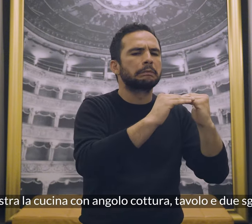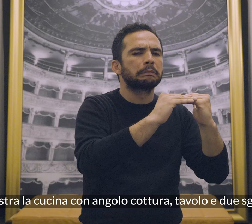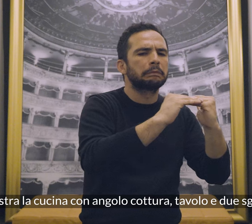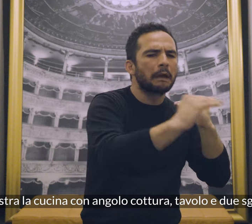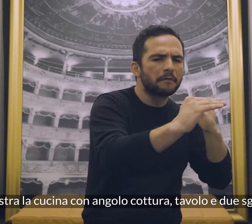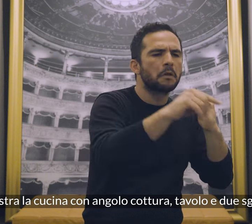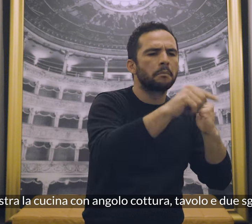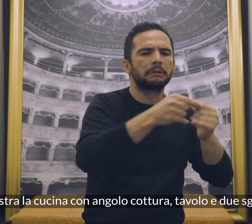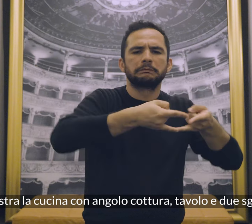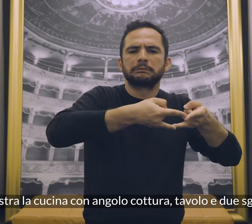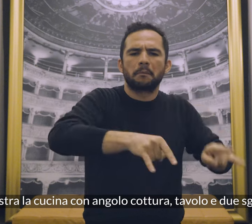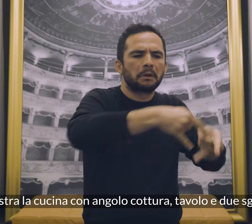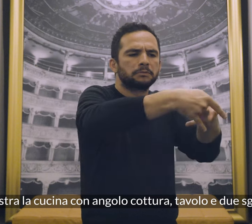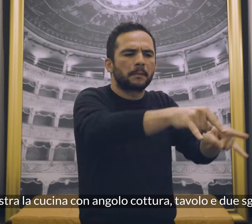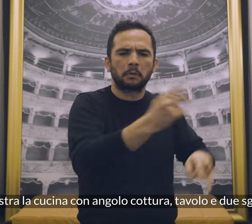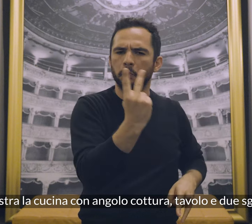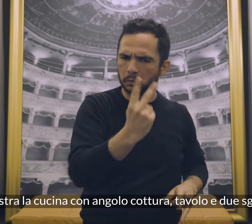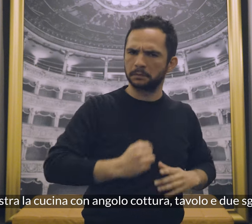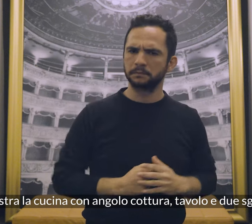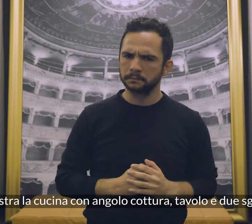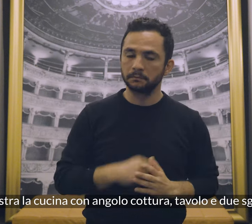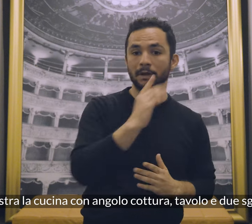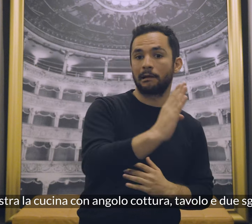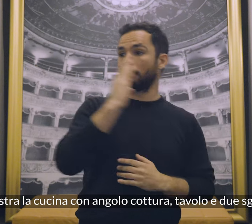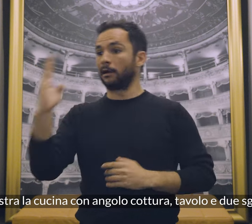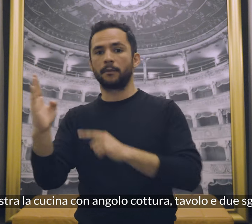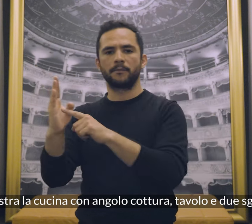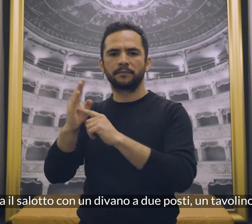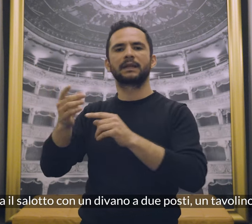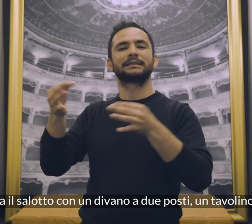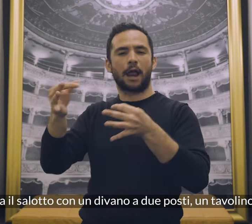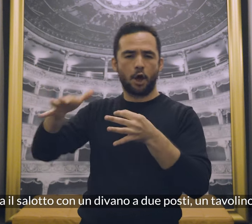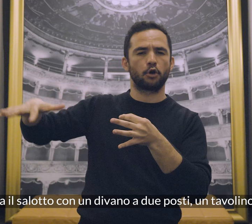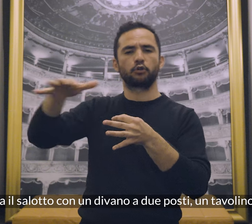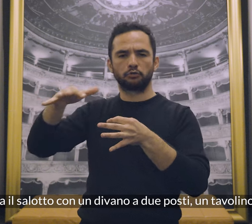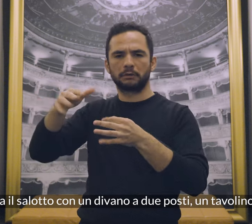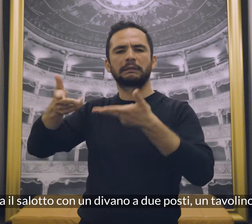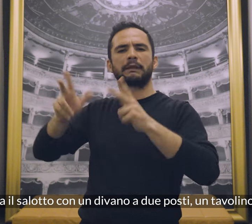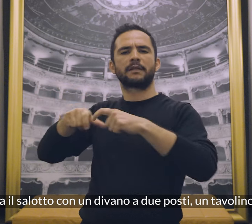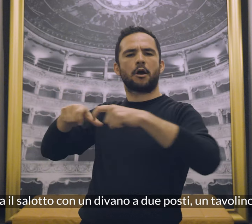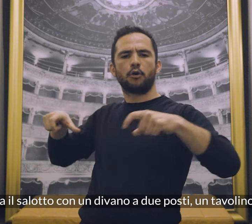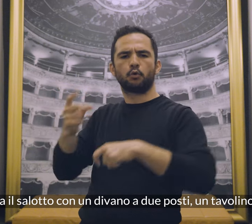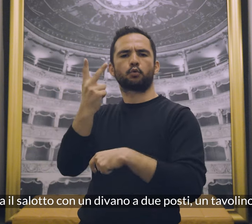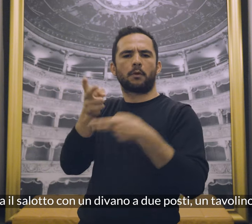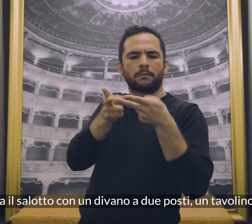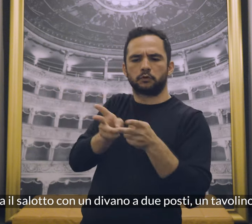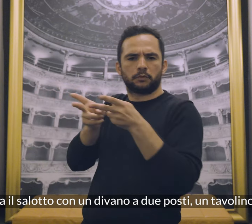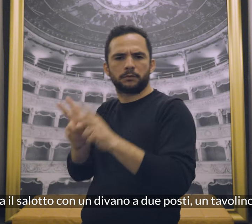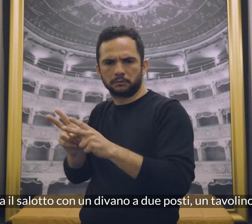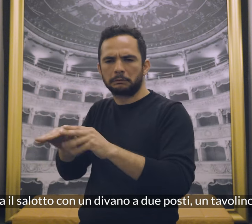sinistra la cucina con angolo cottura, tavolo e due sgabelli. A destra il salotto con un divano a due posti, un